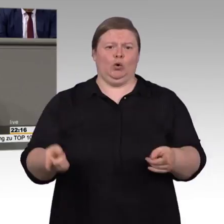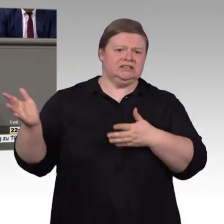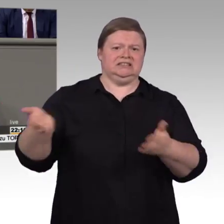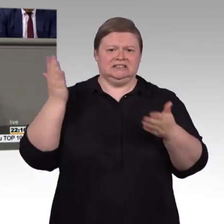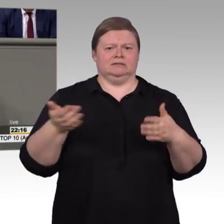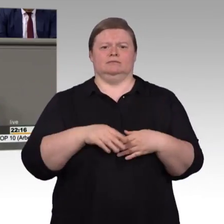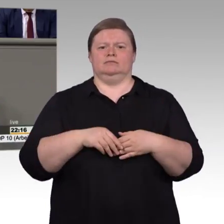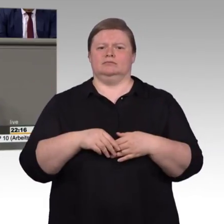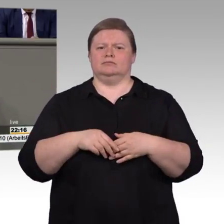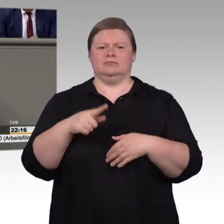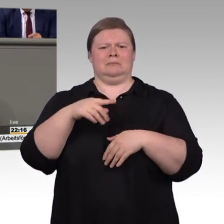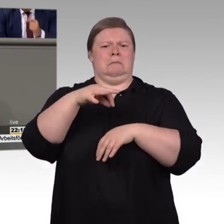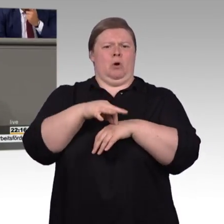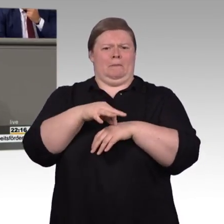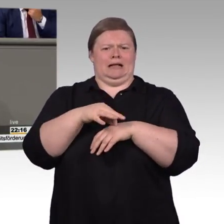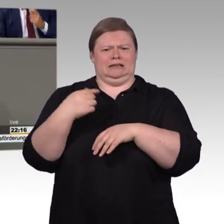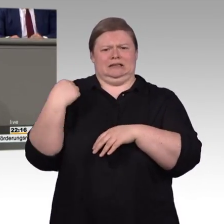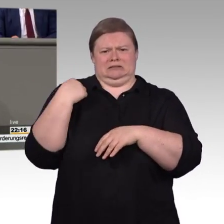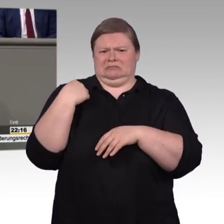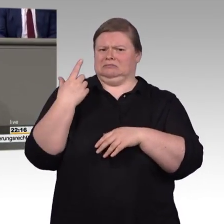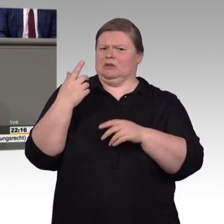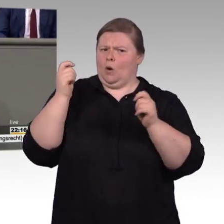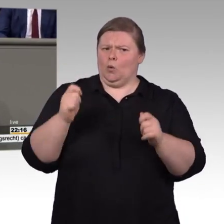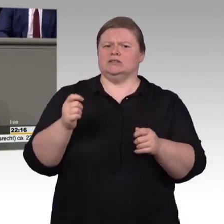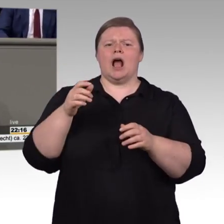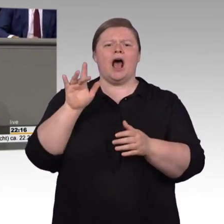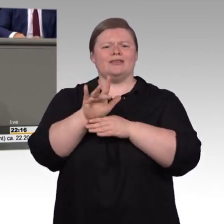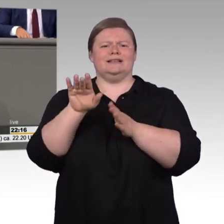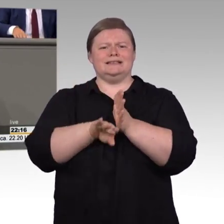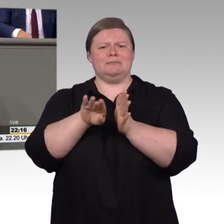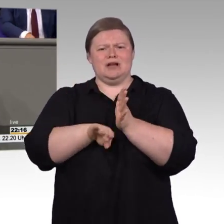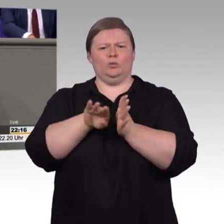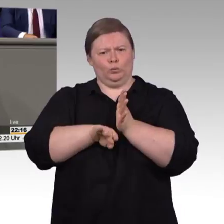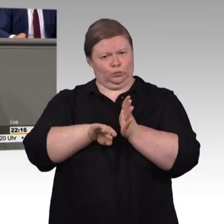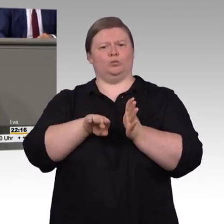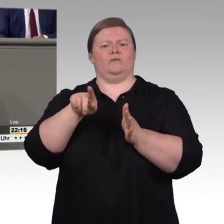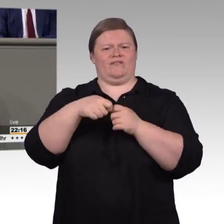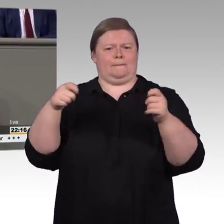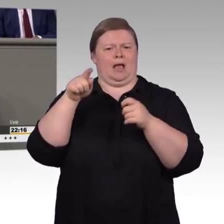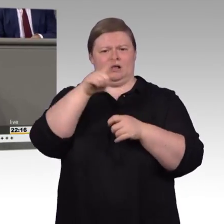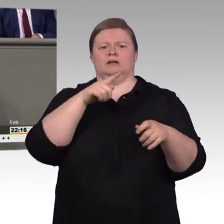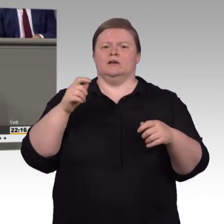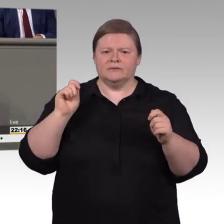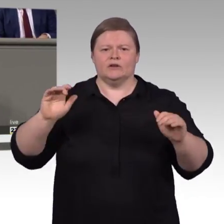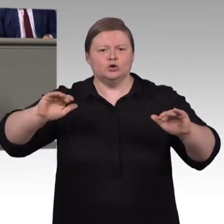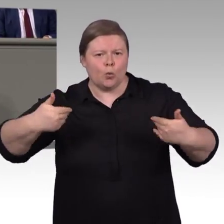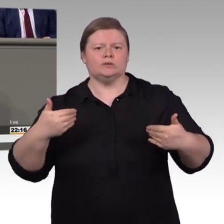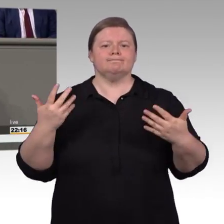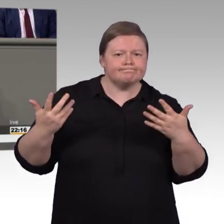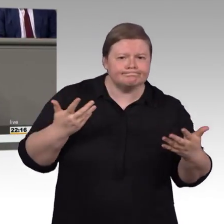Dienstleister mit Verbandsklagen zu überziehen, in dem Moment riskieren Sie den guten Willen einer tragenden